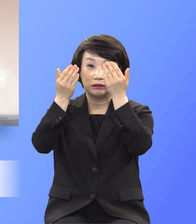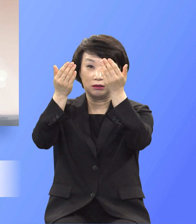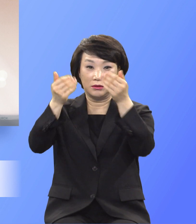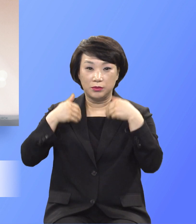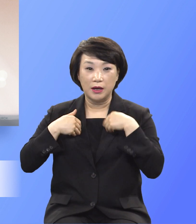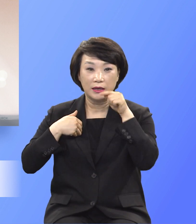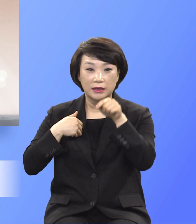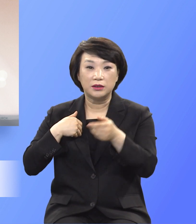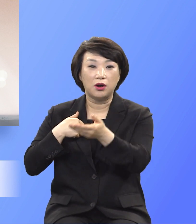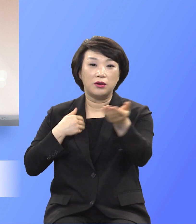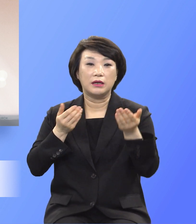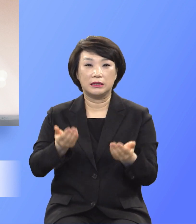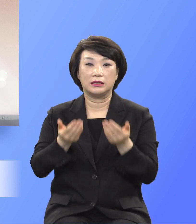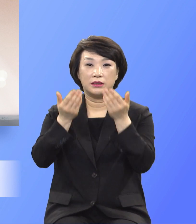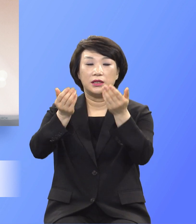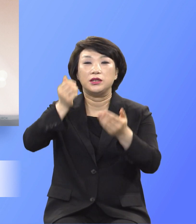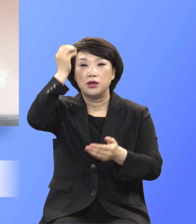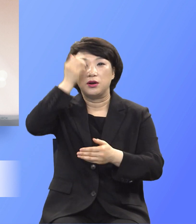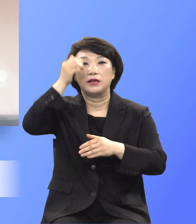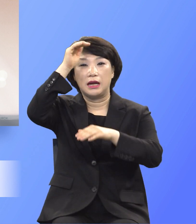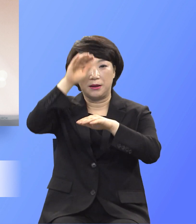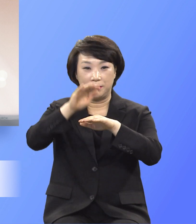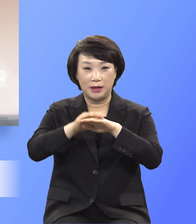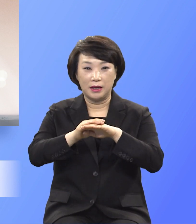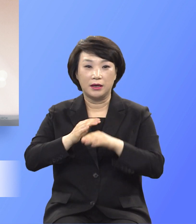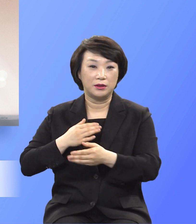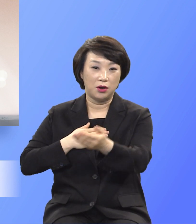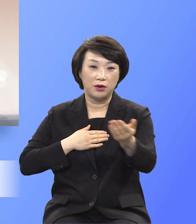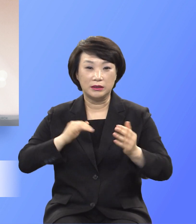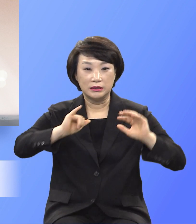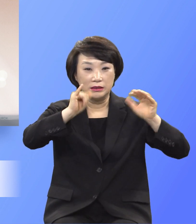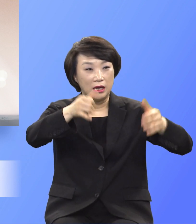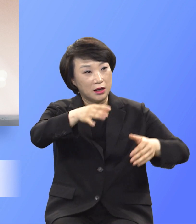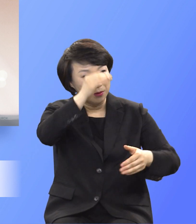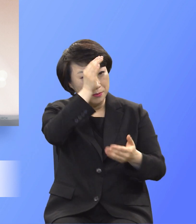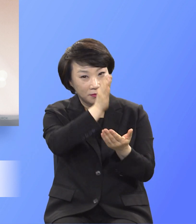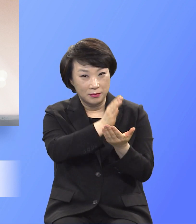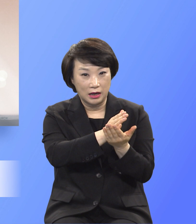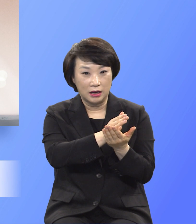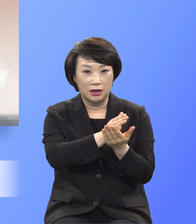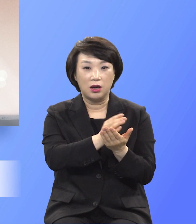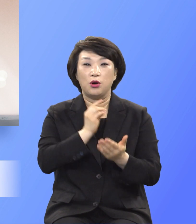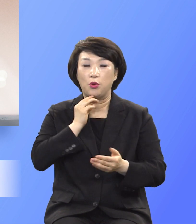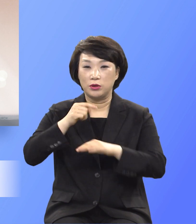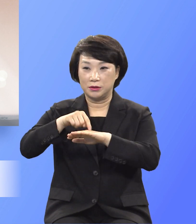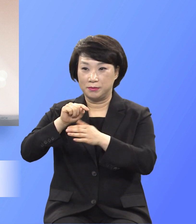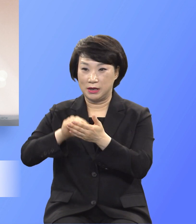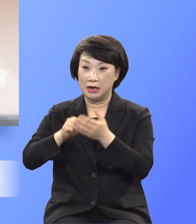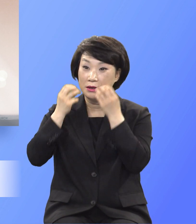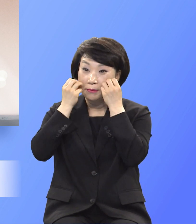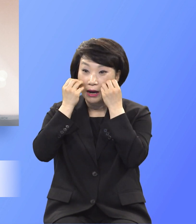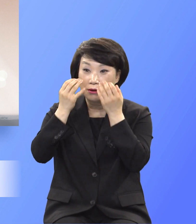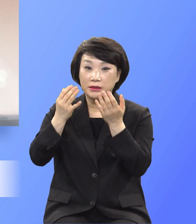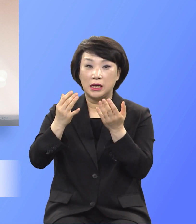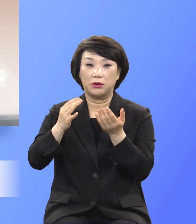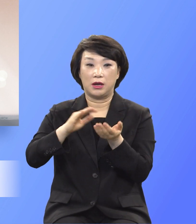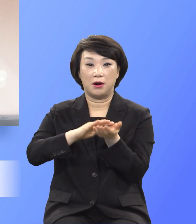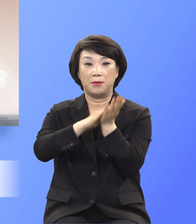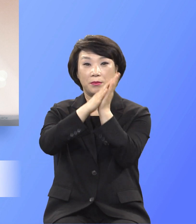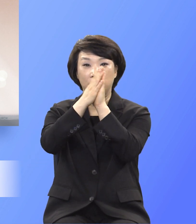이는 너희의 드릴 영적 예비니라 너희는 이 세대를 본받지 말고 오직 마음을 새롭게 함으로